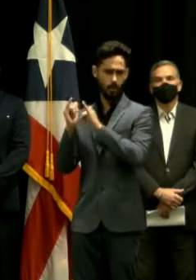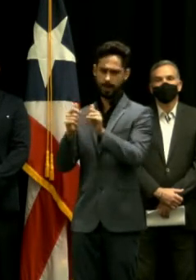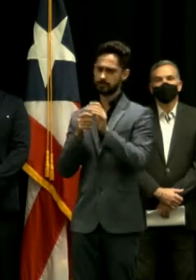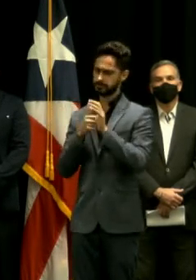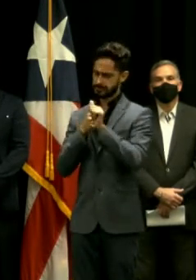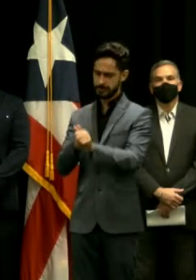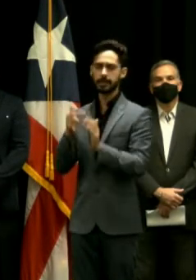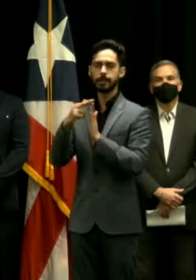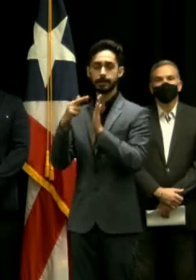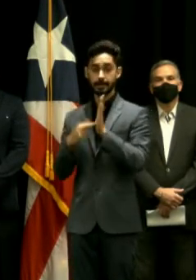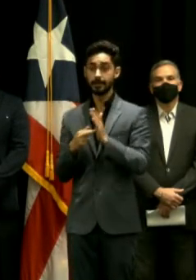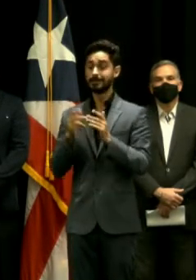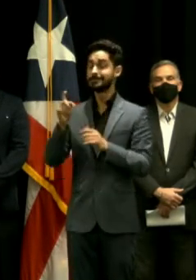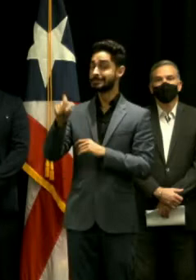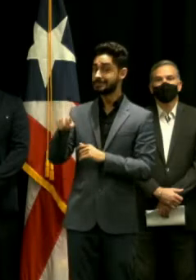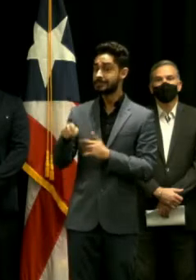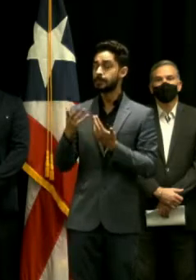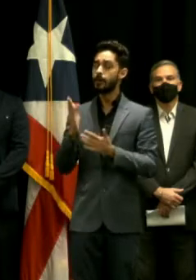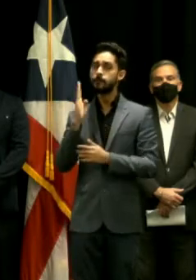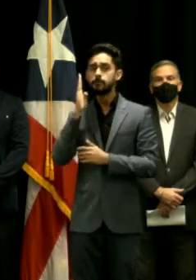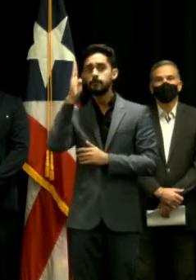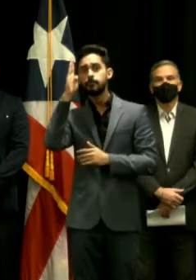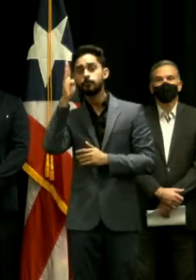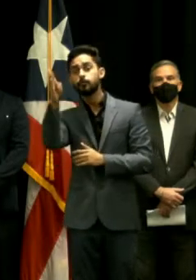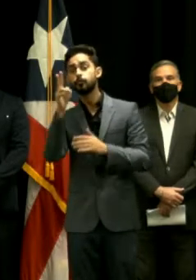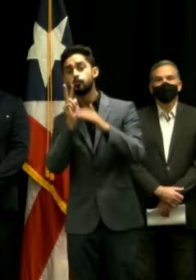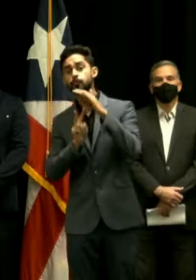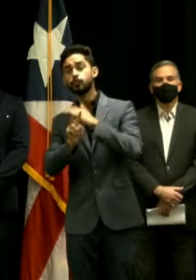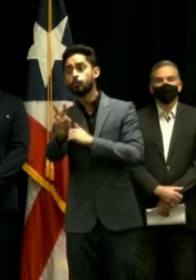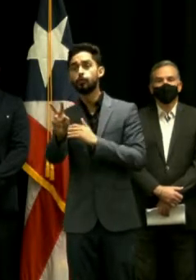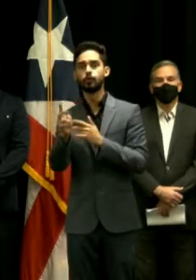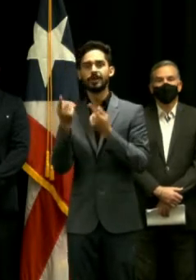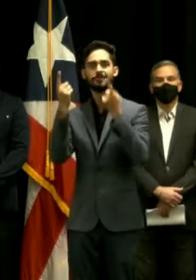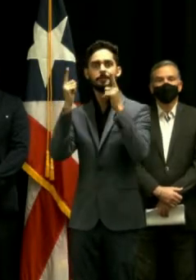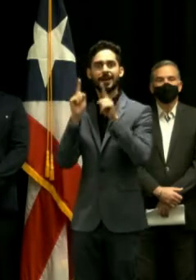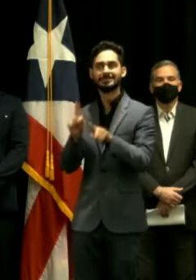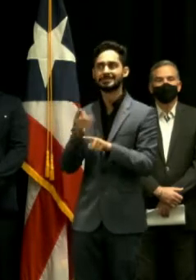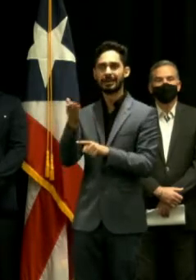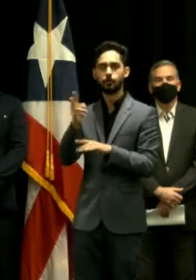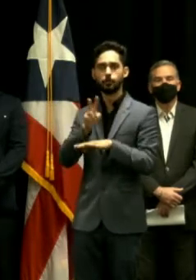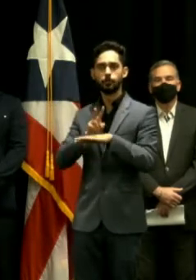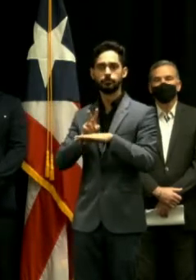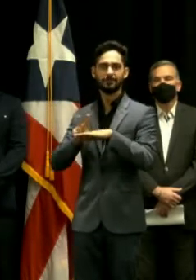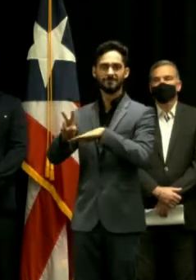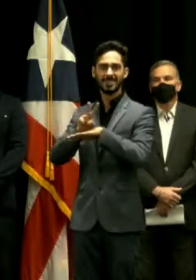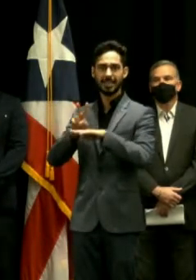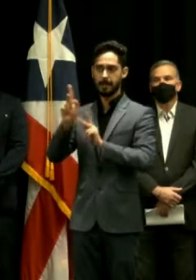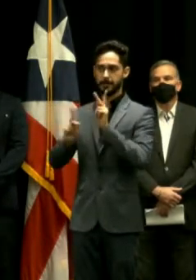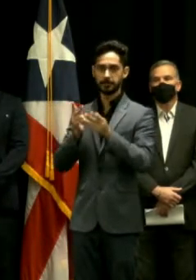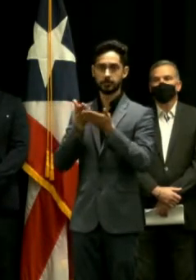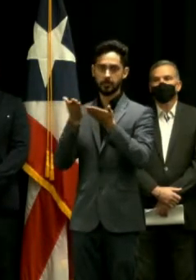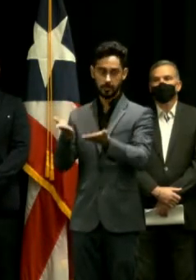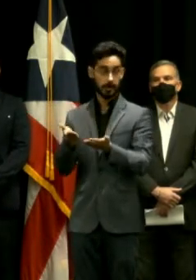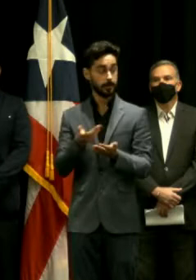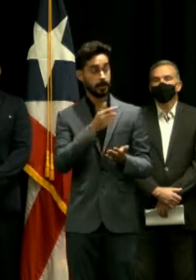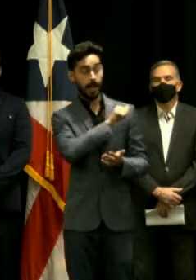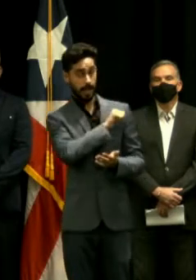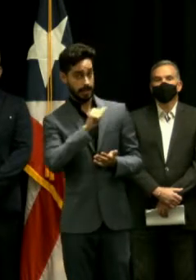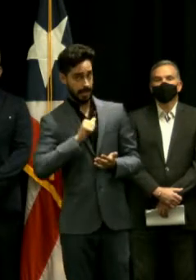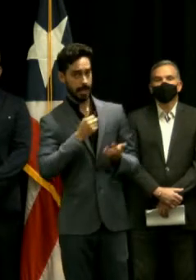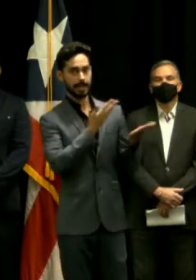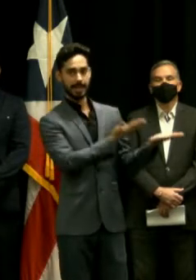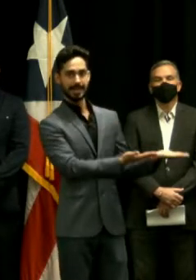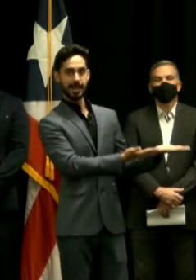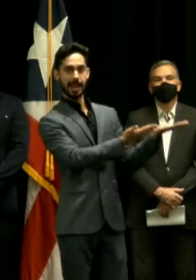las necesidades actuales y futuras de los viequenses y toma en consideración las recomendaciones del alcalde,